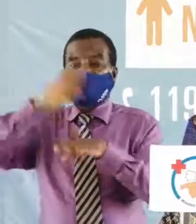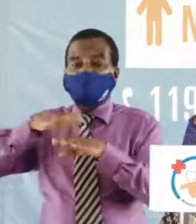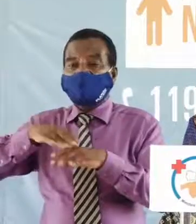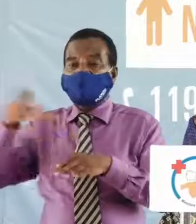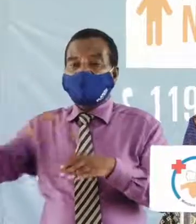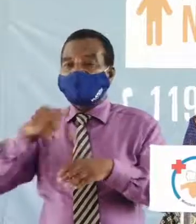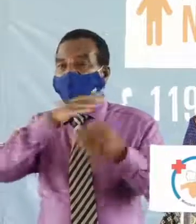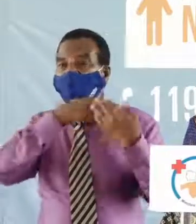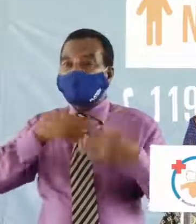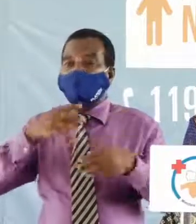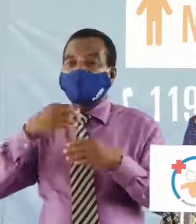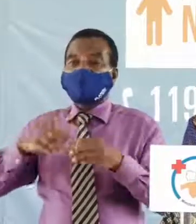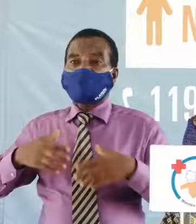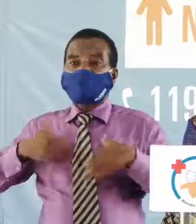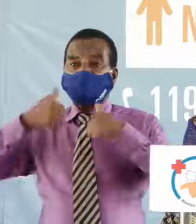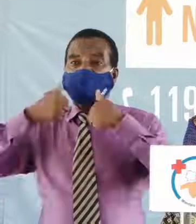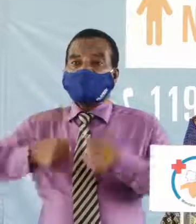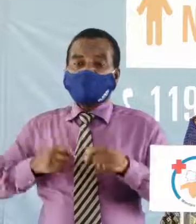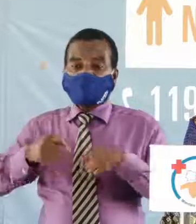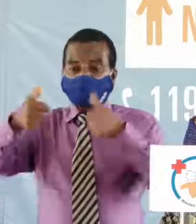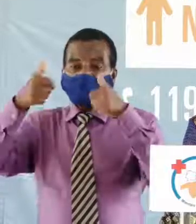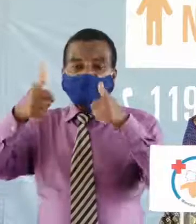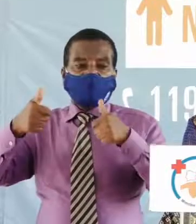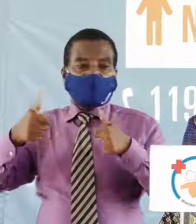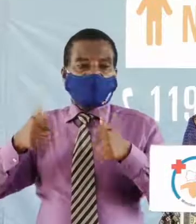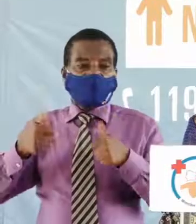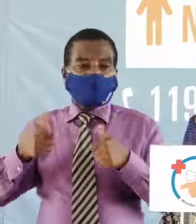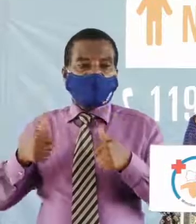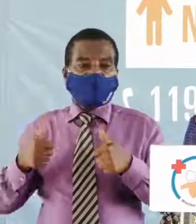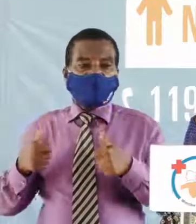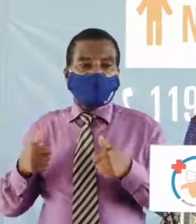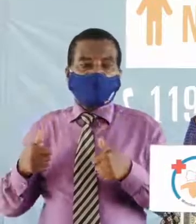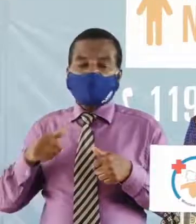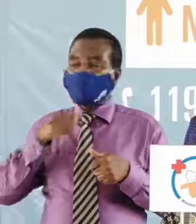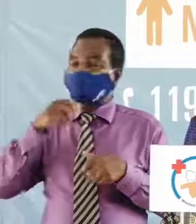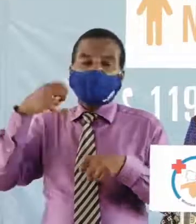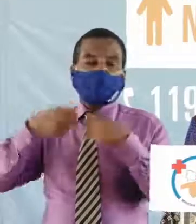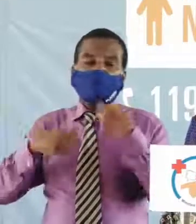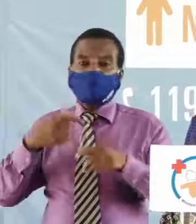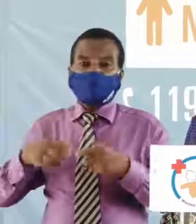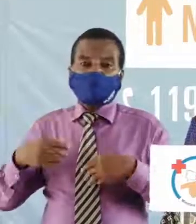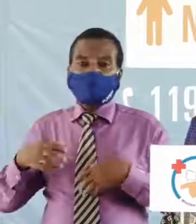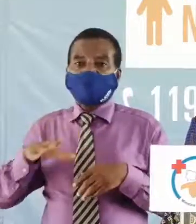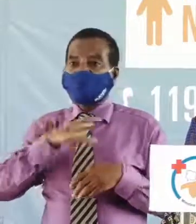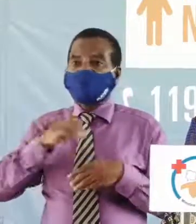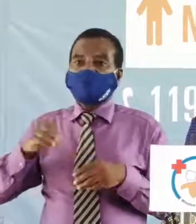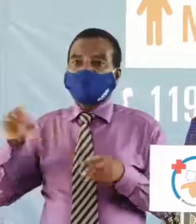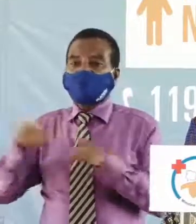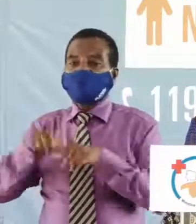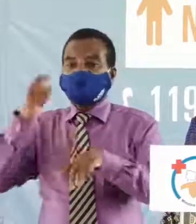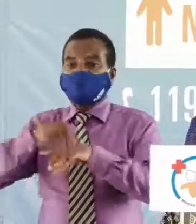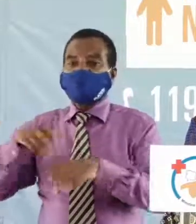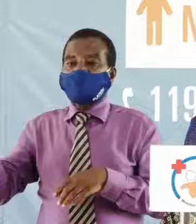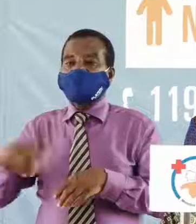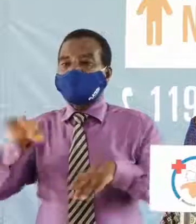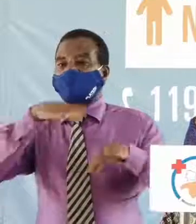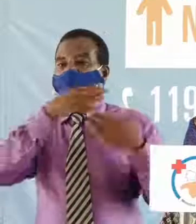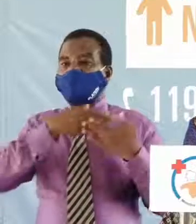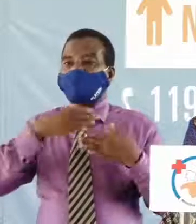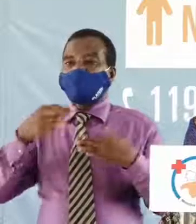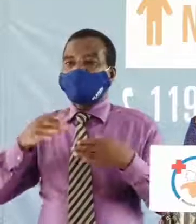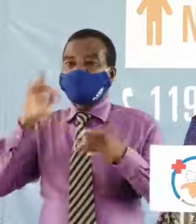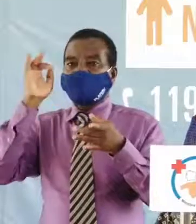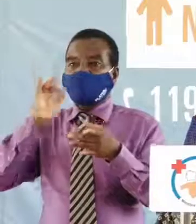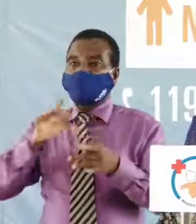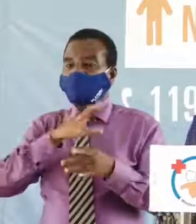précoce et on en guérit plus vite on fait pas de formes compliquées qui sont graves et en même temps aussi on prend en charge les cas